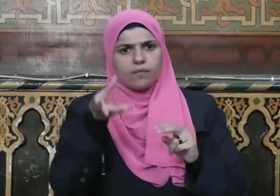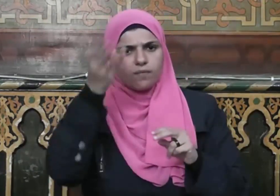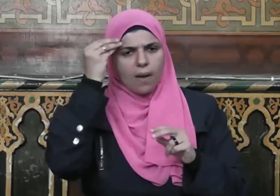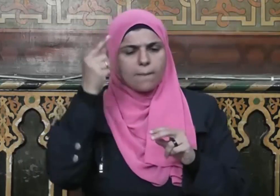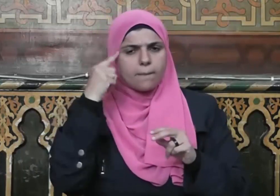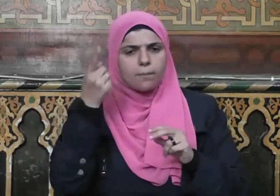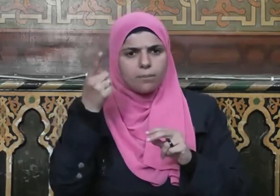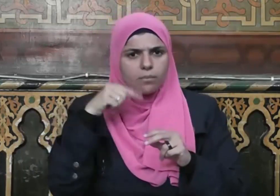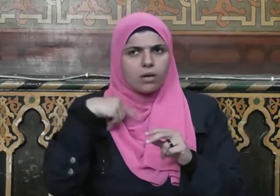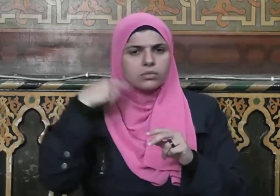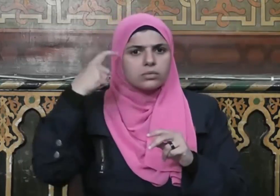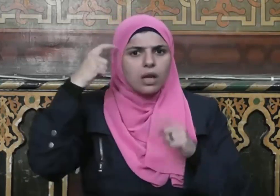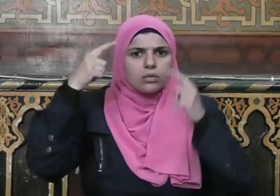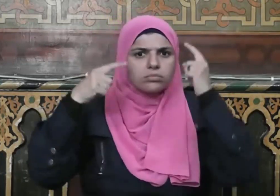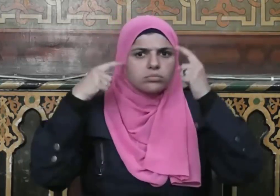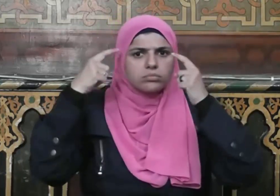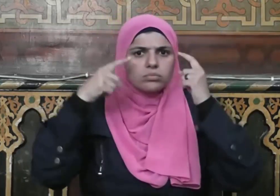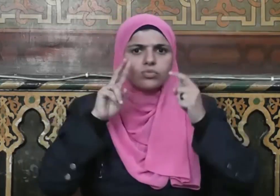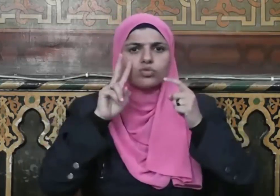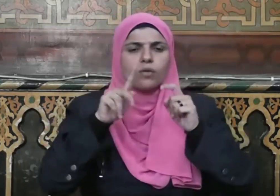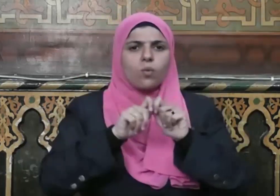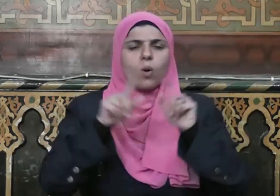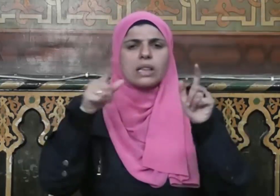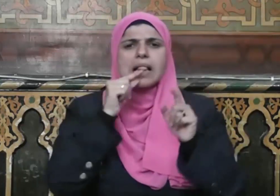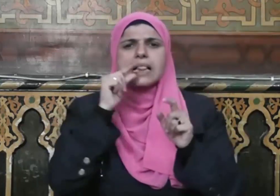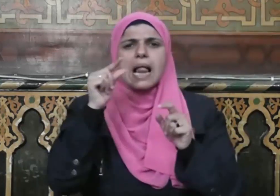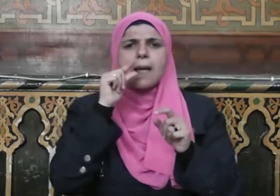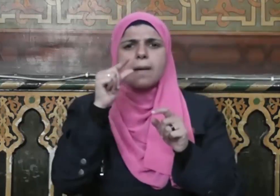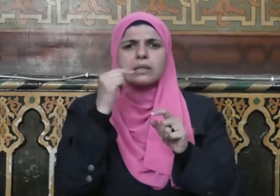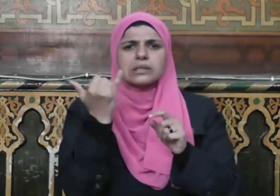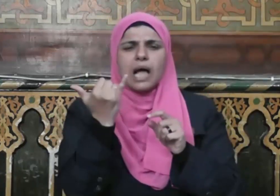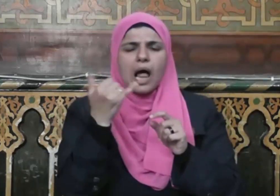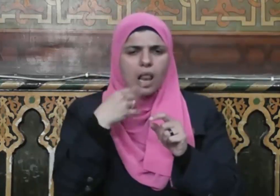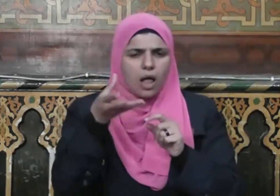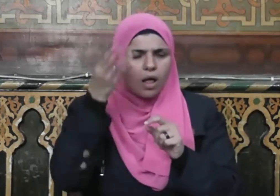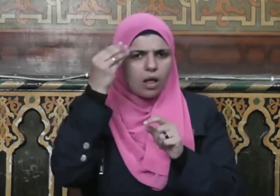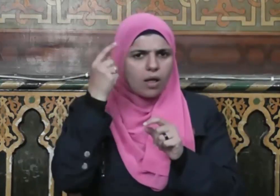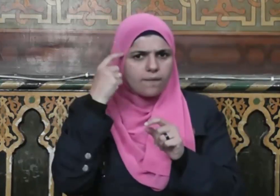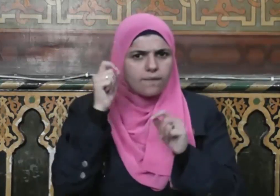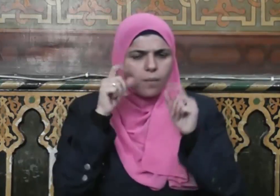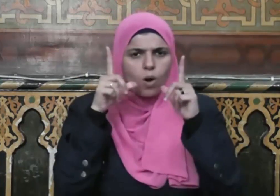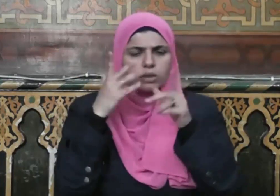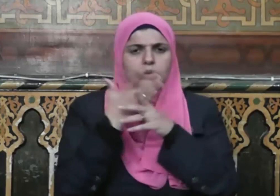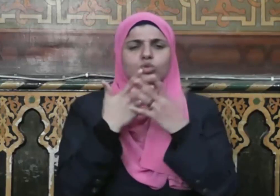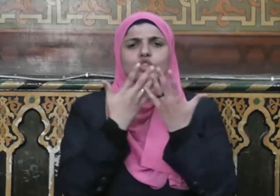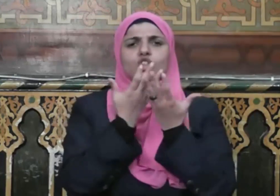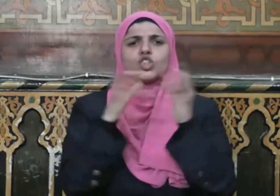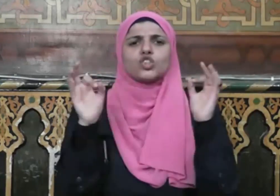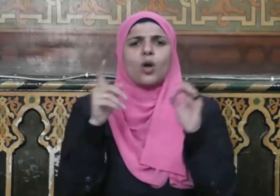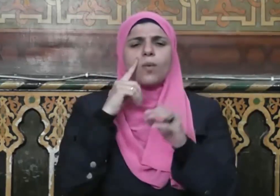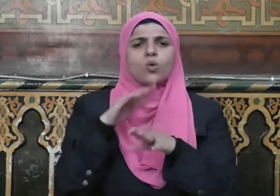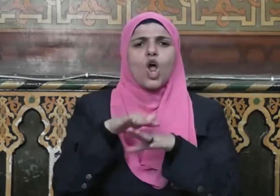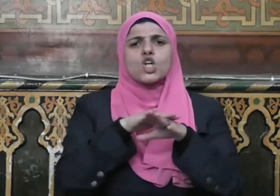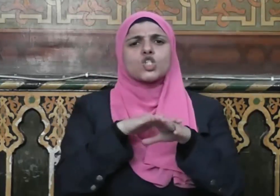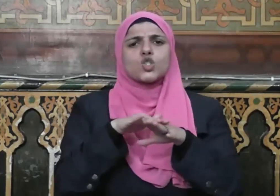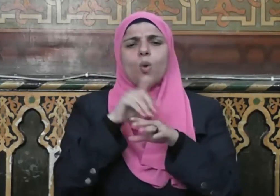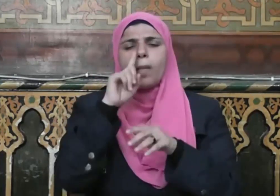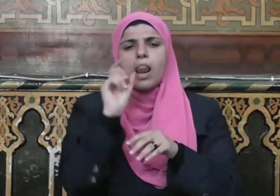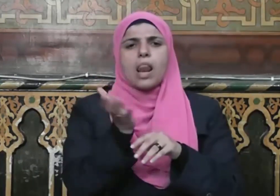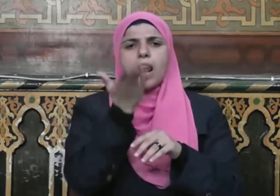واستحضر أذهانهم بهذه الكلمات البليغة التي شملت هذا الأسلوب